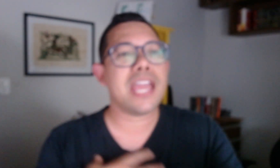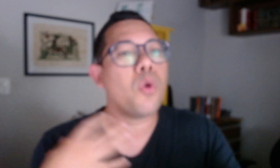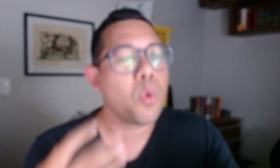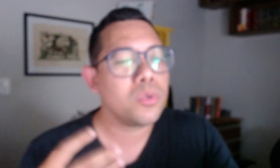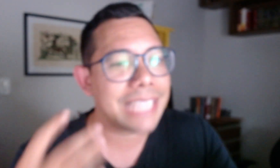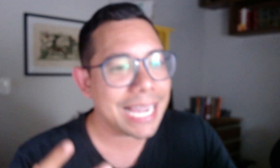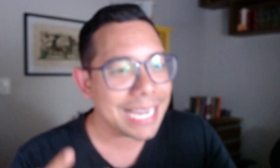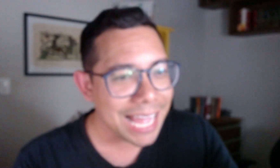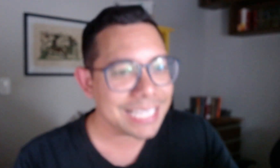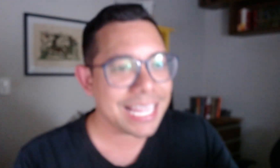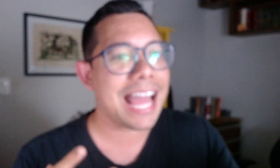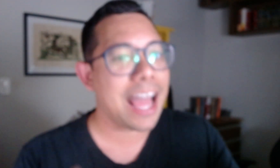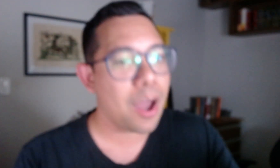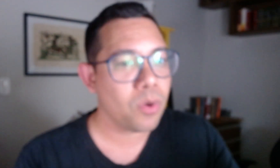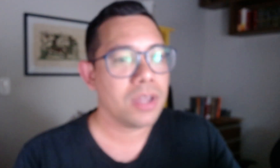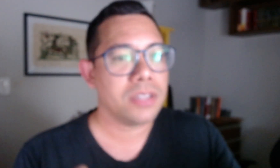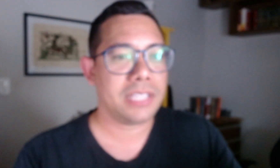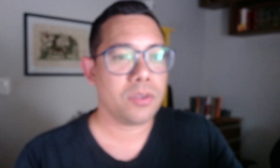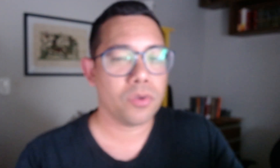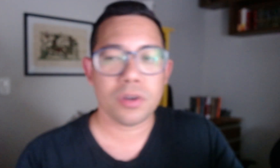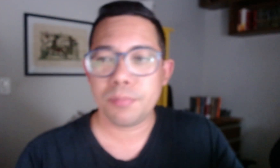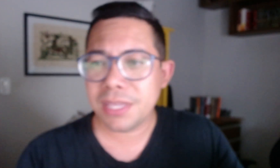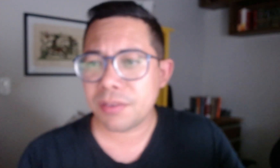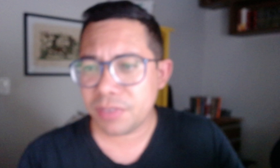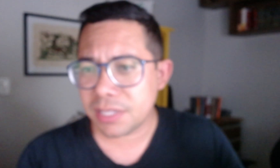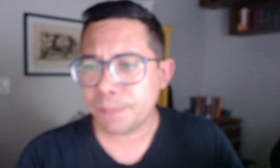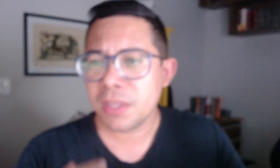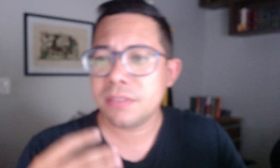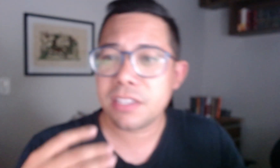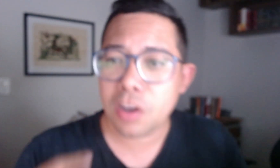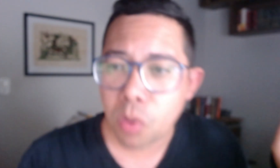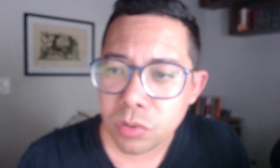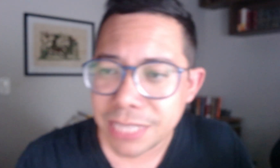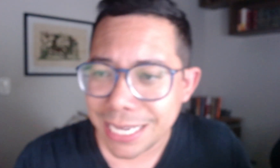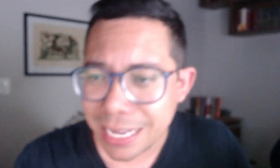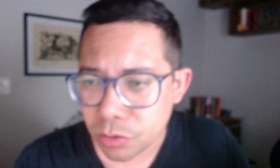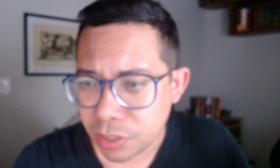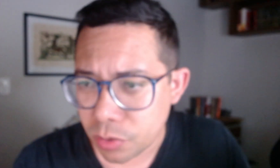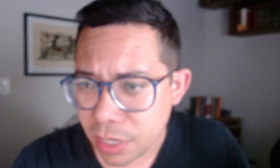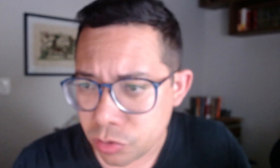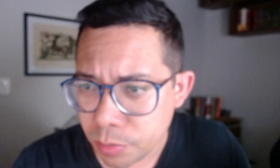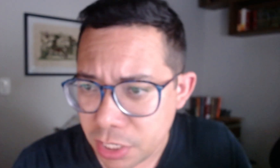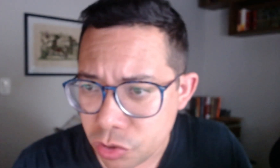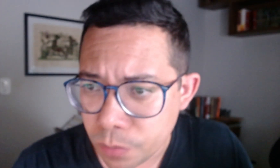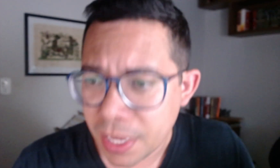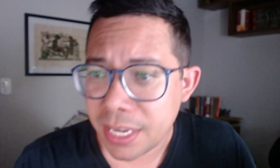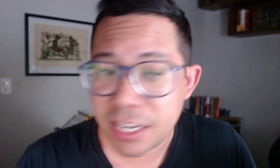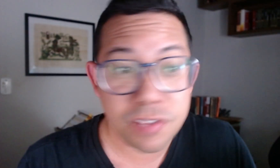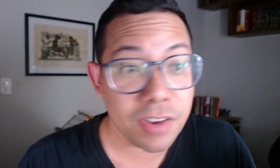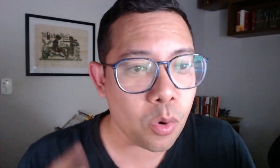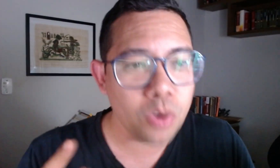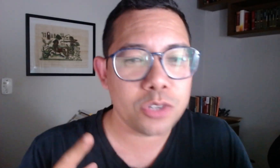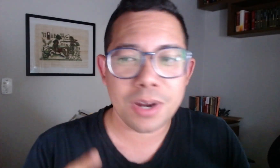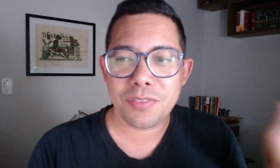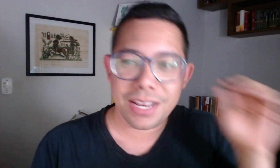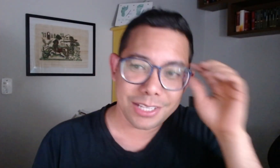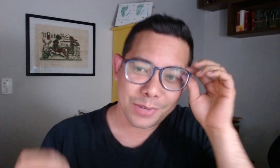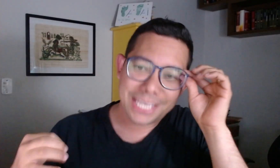consagrada ao Senhor. Minha vida seja consagrada ao Senhor. E é sobre isso que a gente vai continuar falando aí,